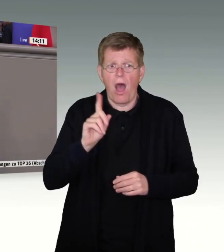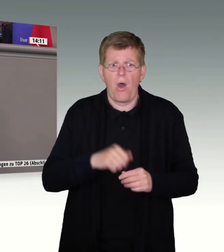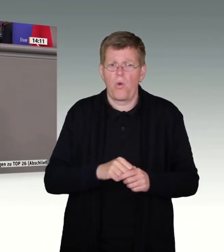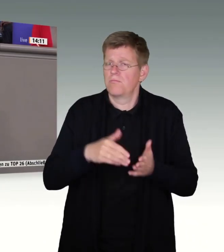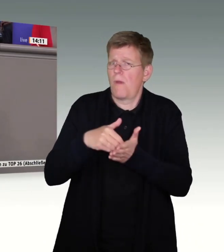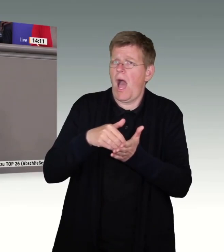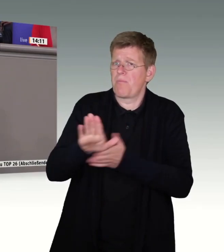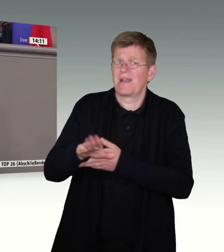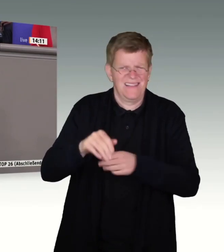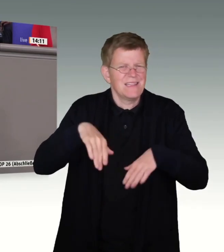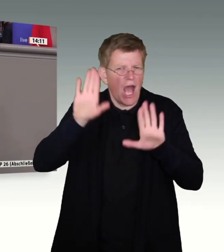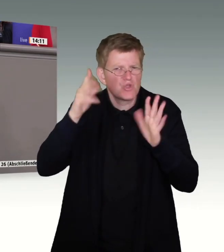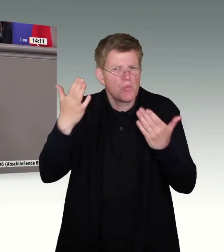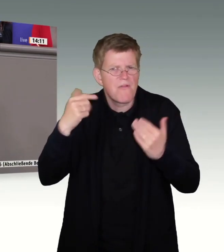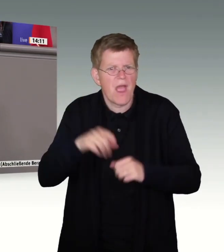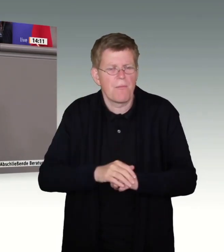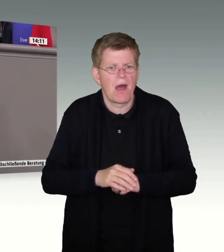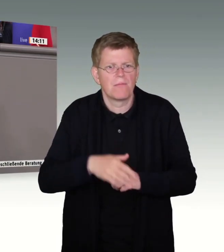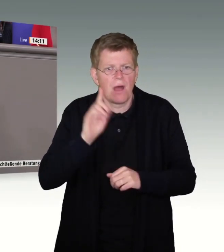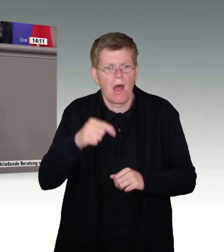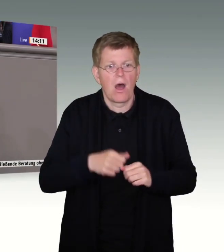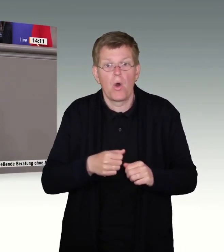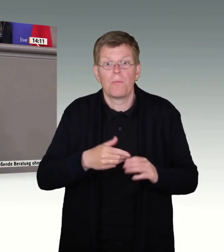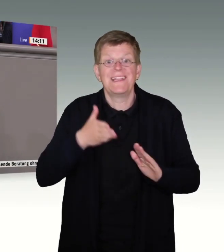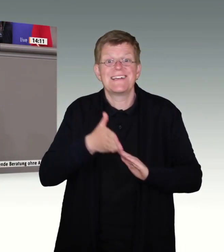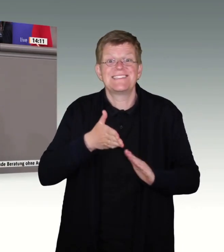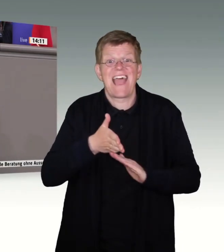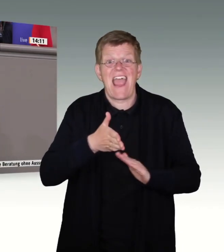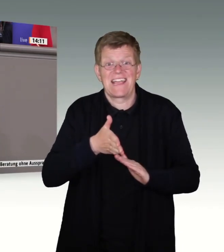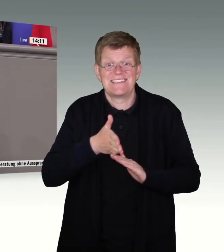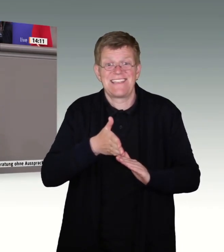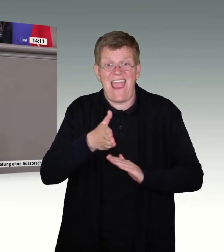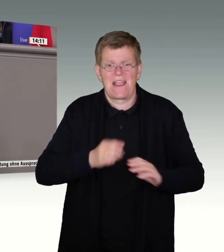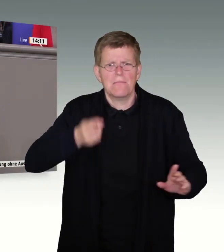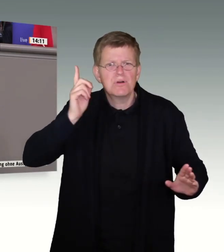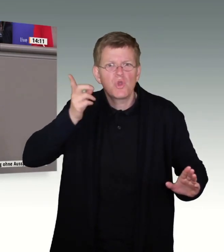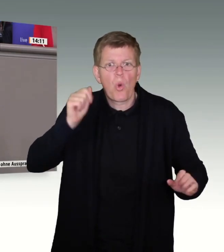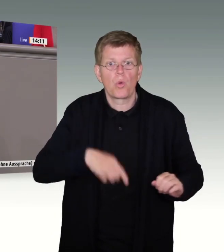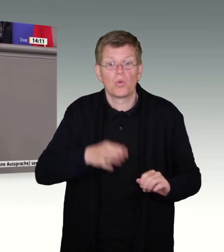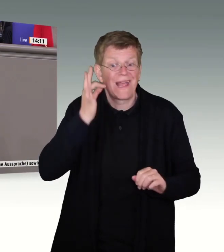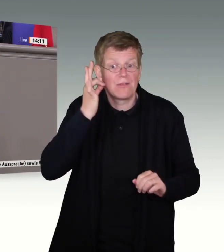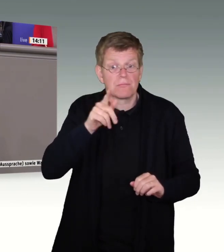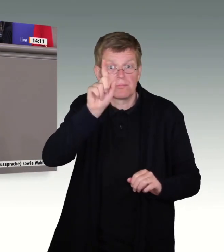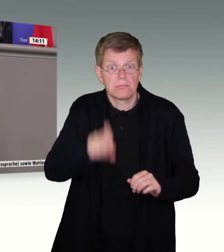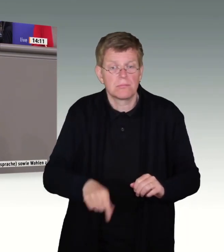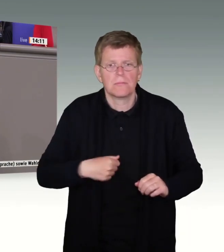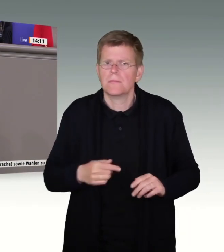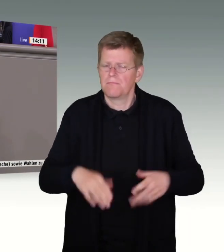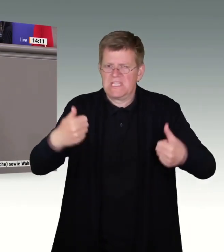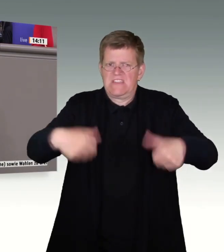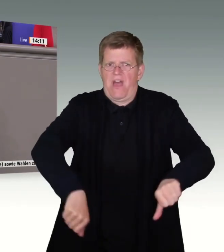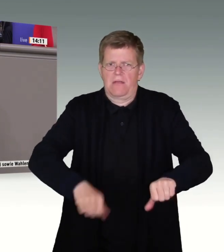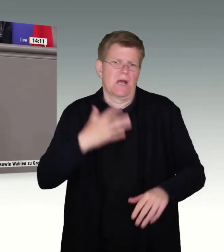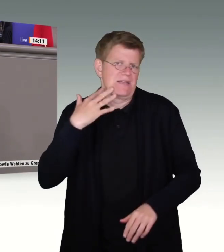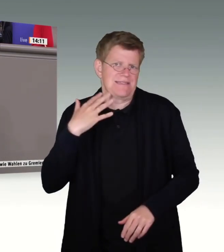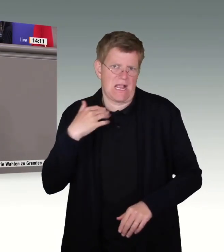im selben Jahr ein junges Pärchen mit einer Säge und zwang die junge Frau zum Sex. Besondere Lust verschaffte es dem Triebtäter offenkundig,